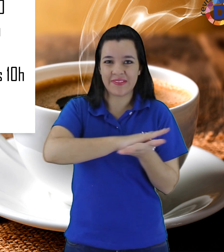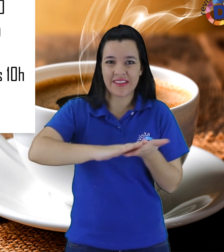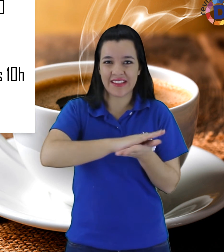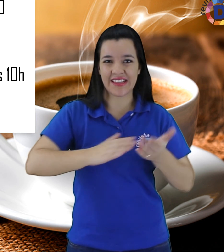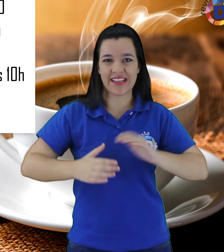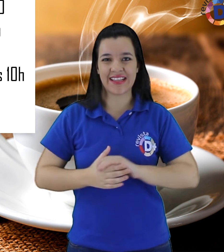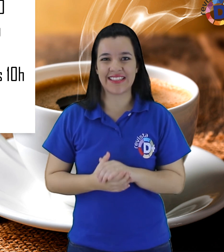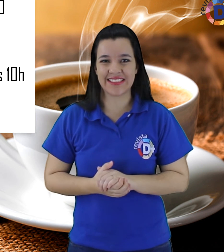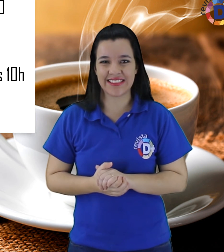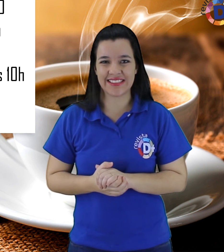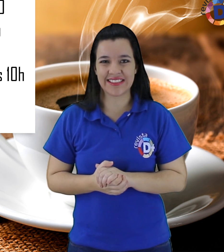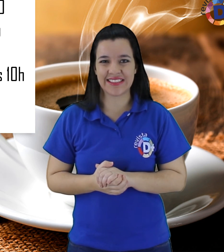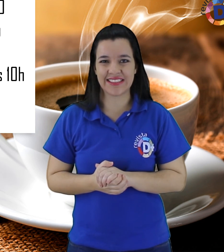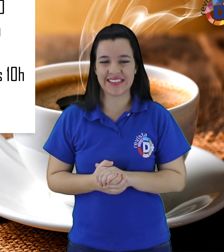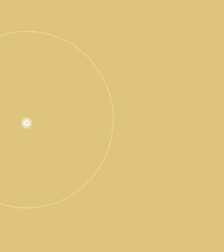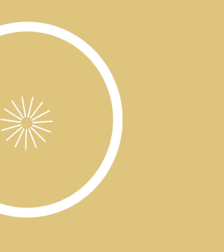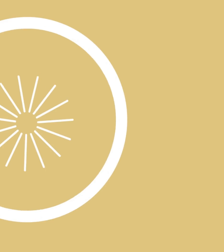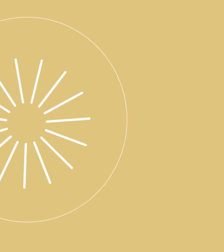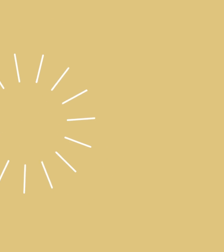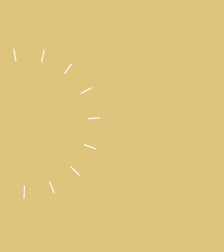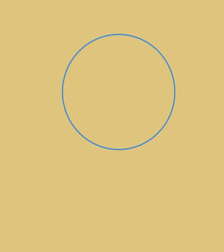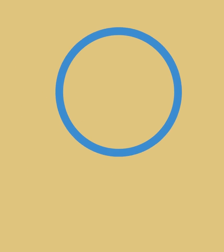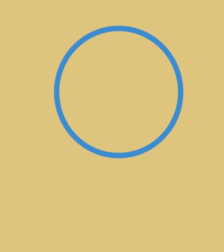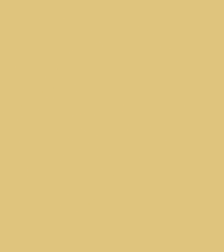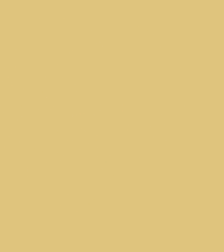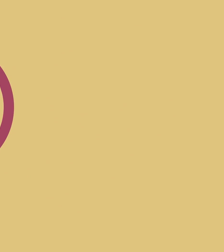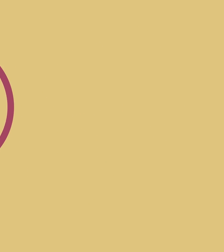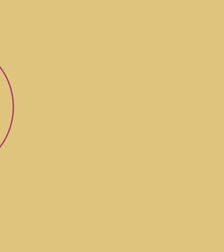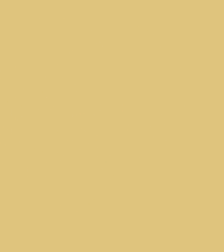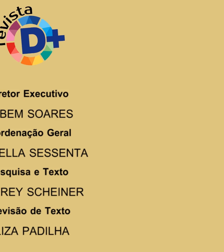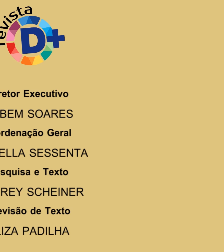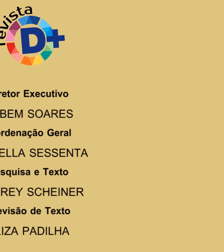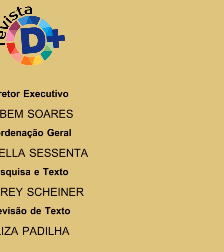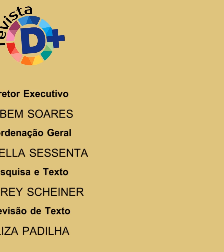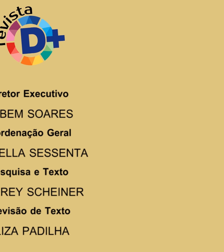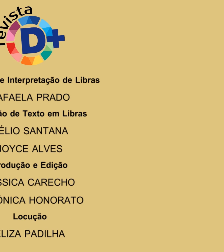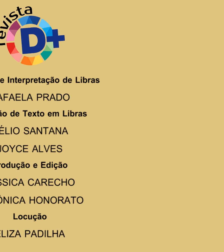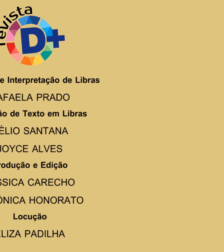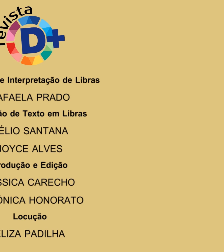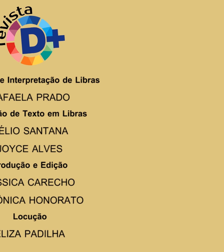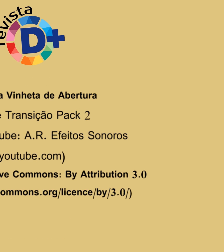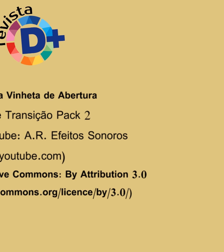Tamb Nom Térreo Térreo Térreo Fil Transcrição Legendas por Quintena